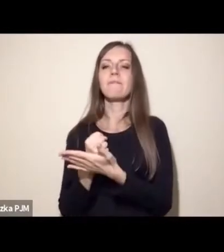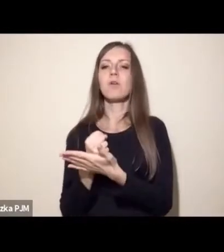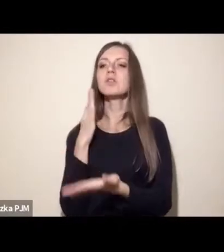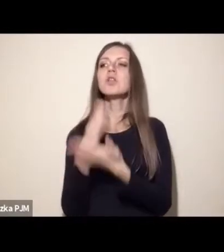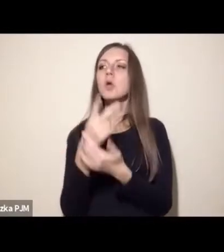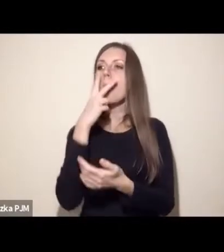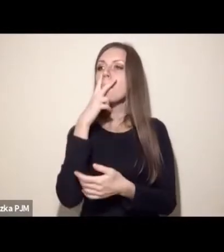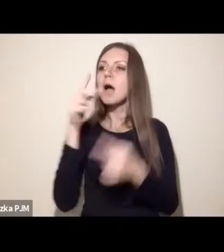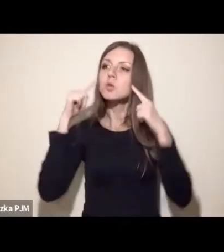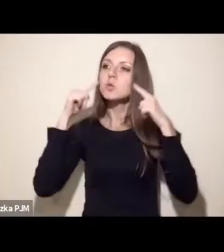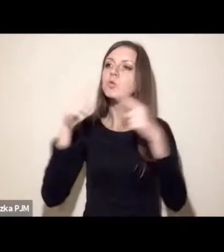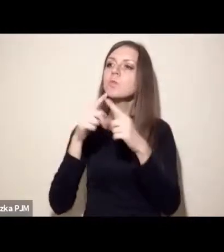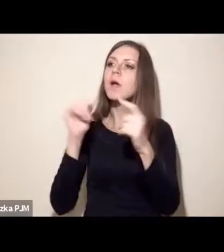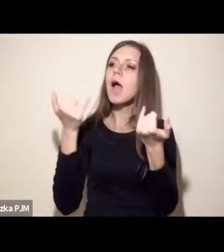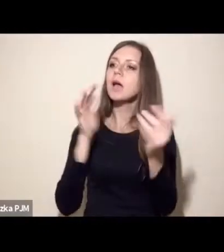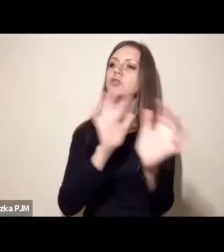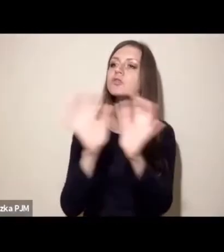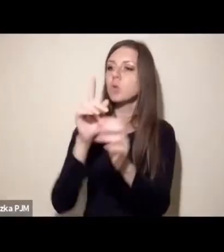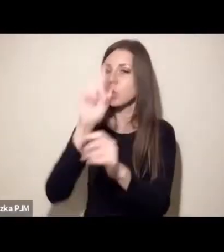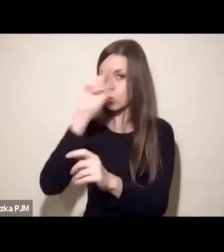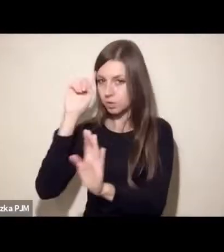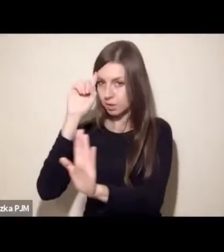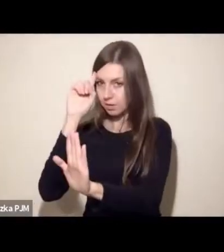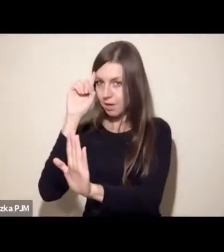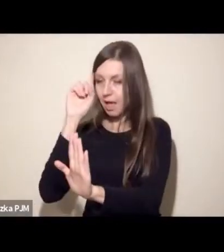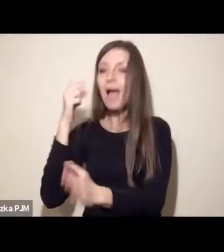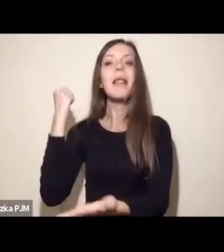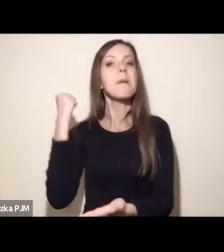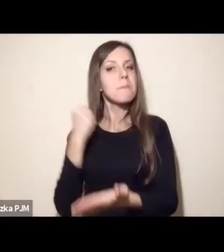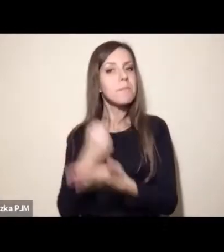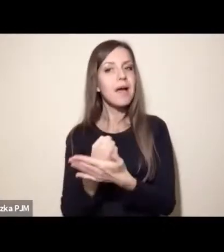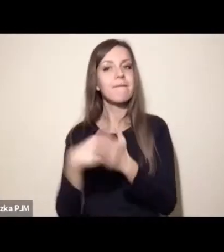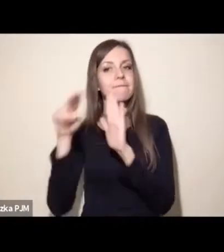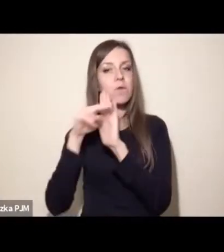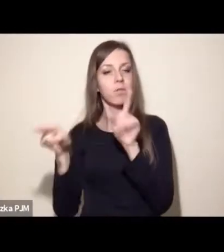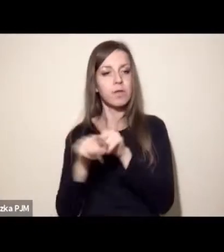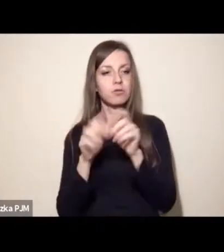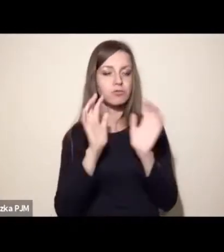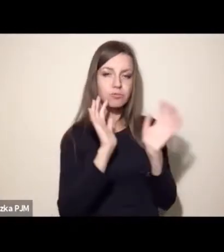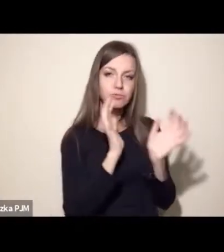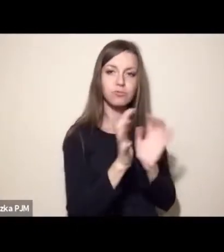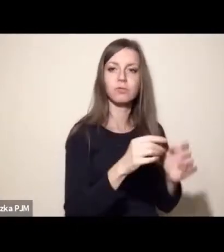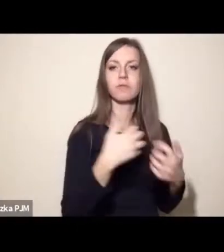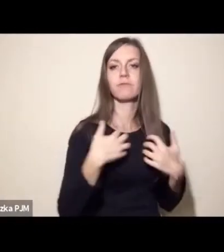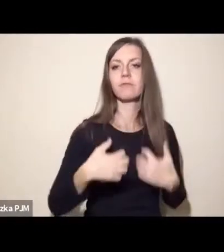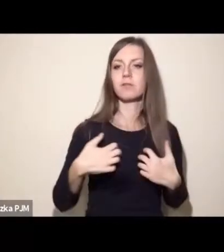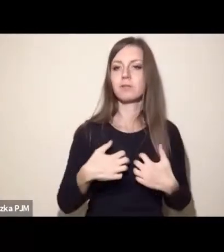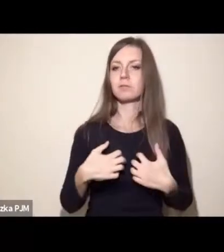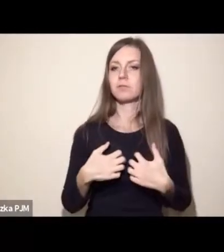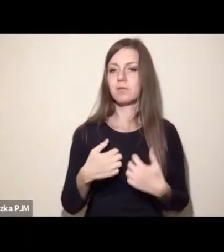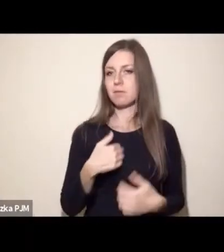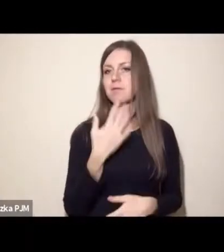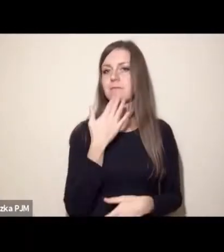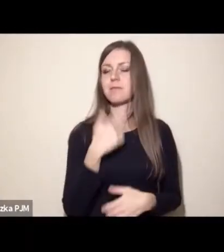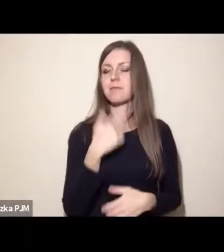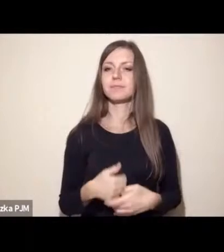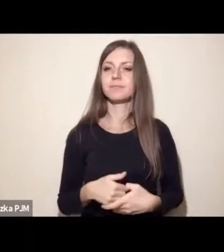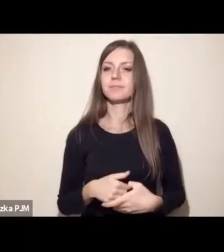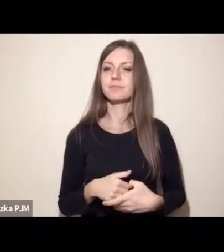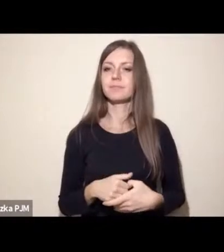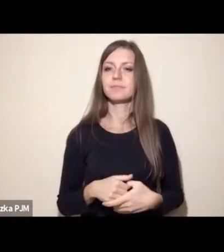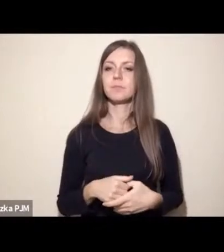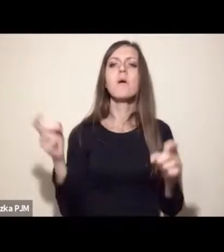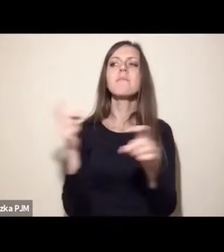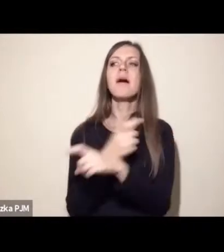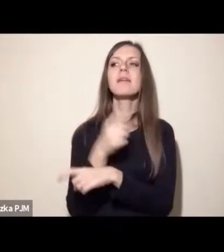obiegu ochrony i obowiązków wobec państwa. Oczywiście biorąc pod uwagę to, że państwo jako